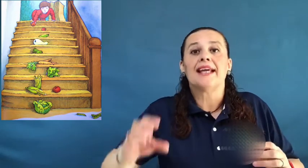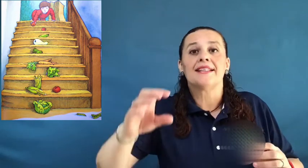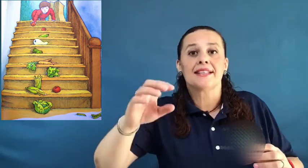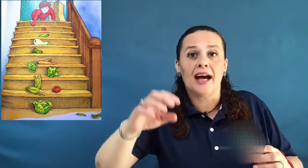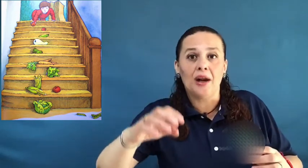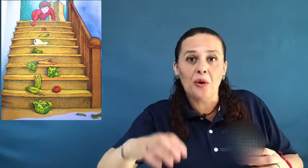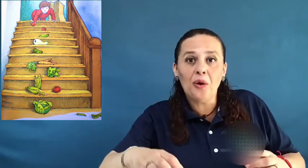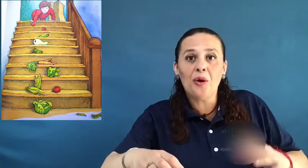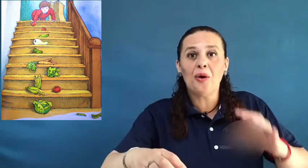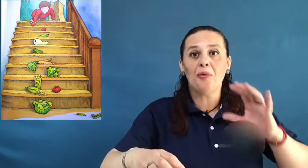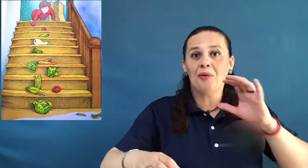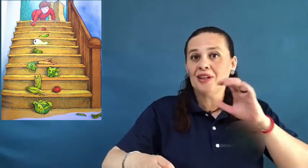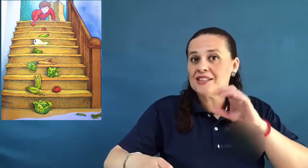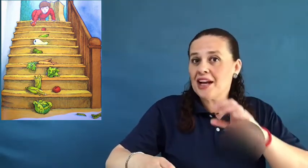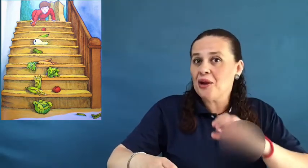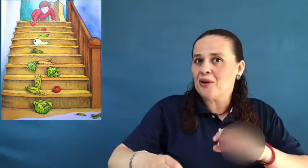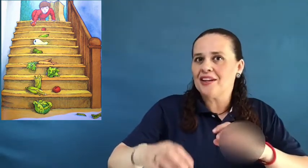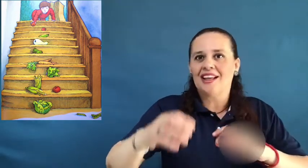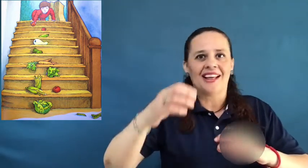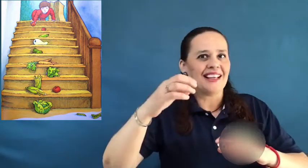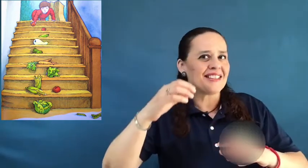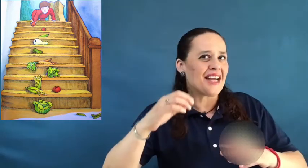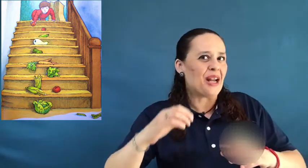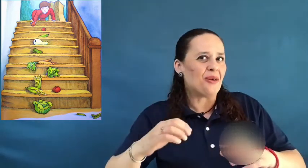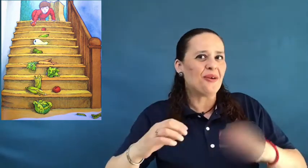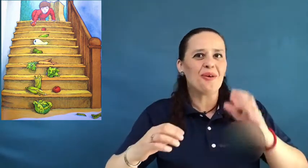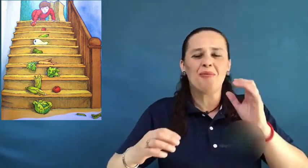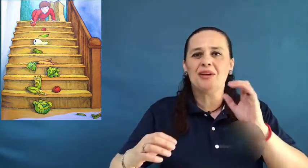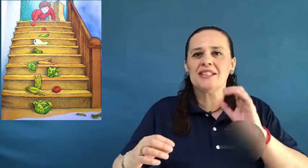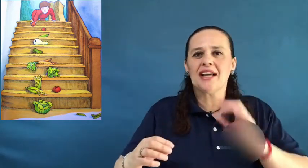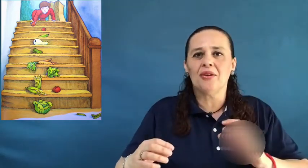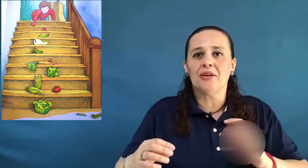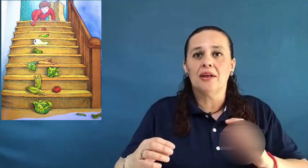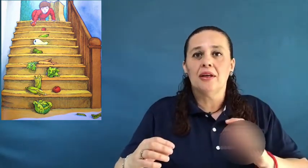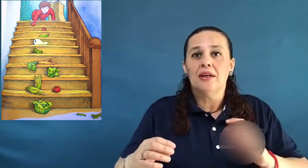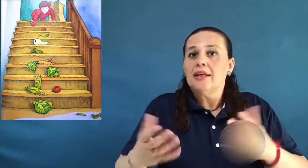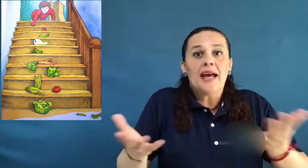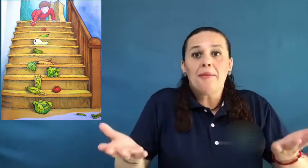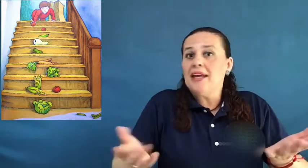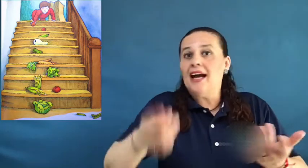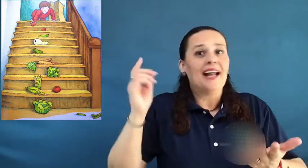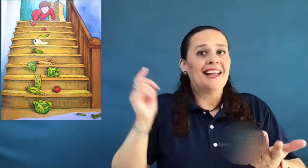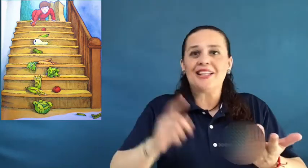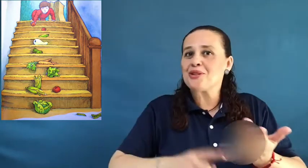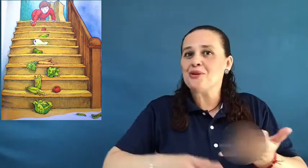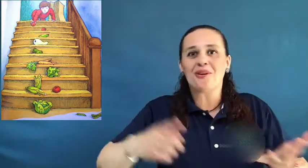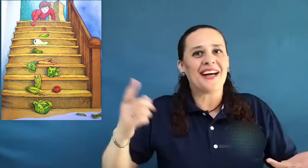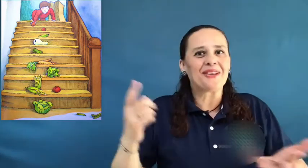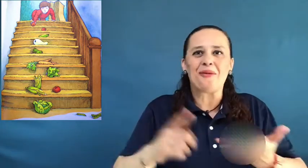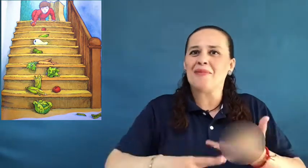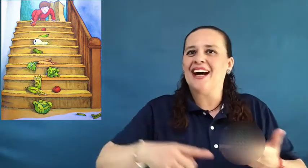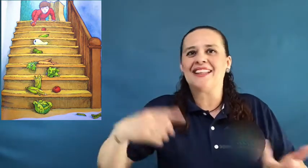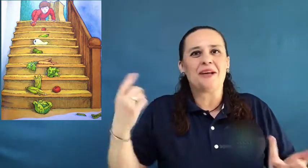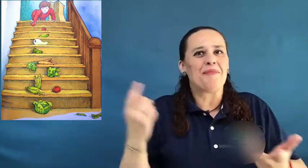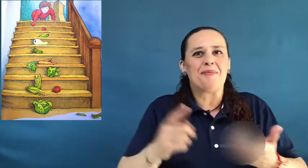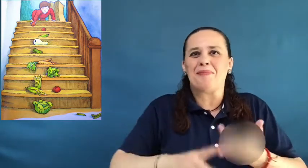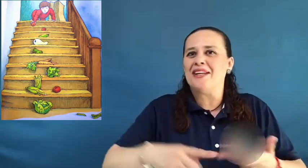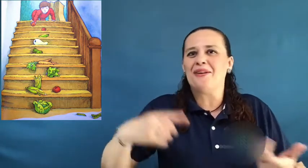escaló por escalón, escaló por escalón. Y había lechuga, tomate, pepino,